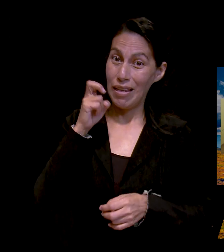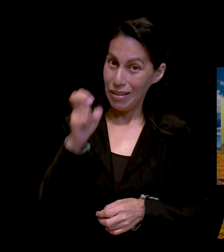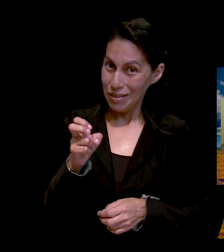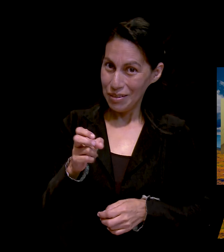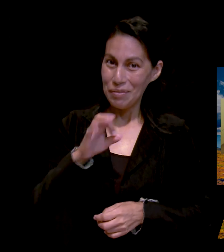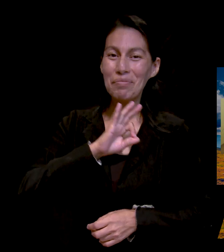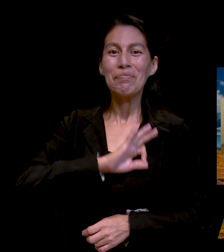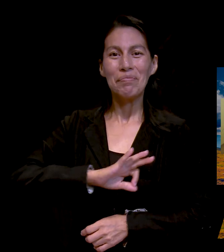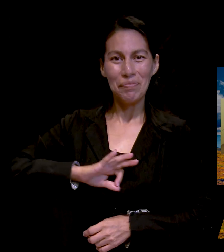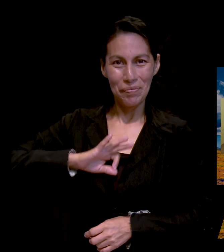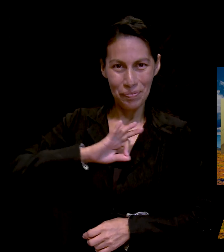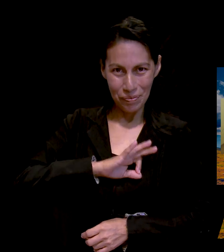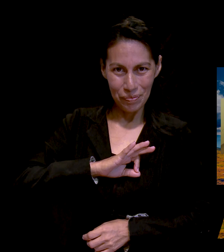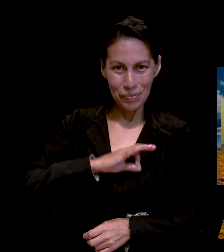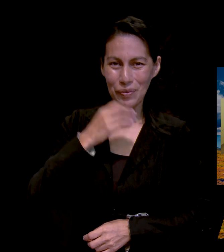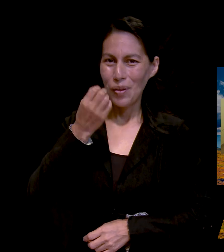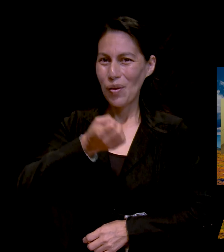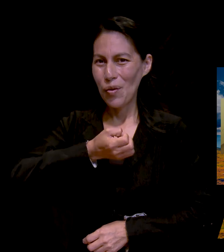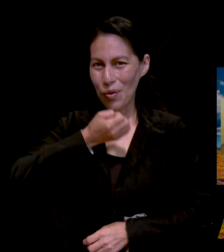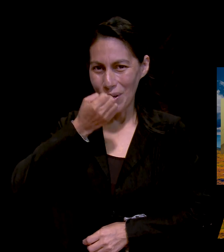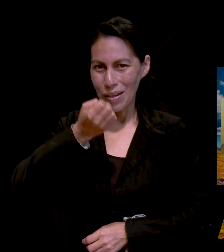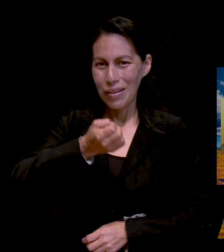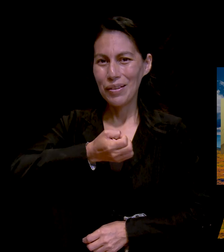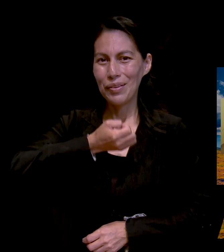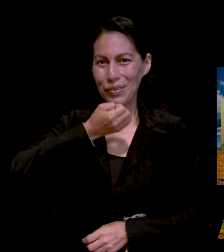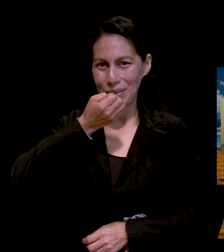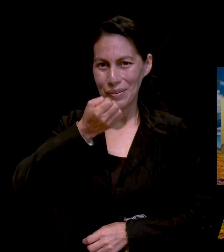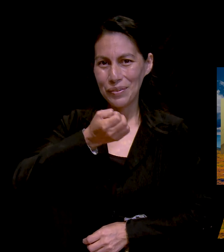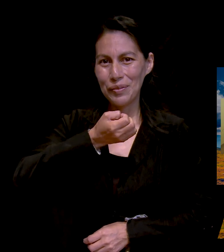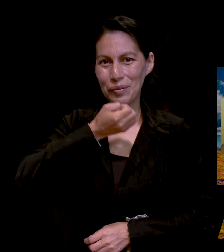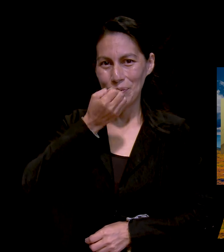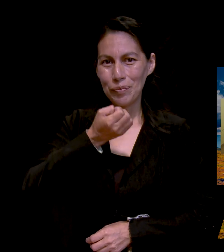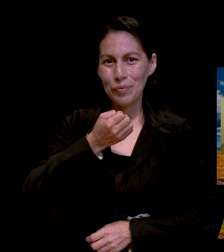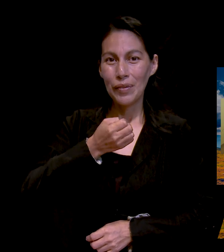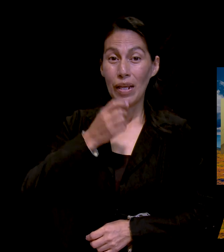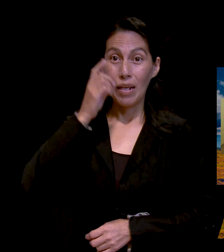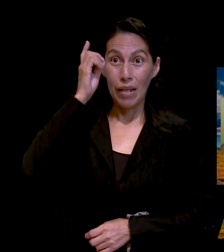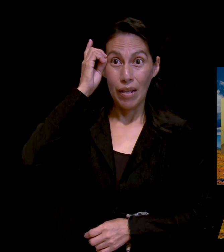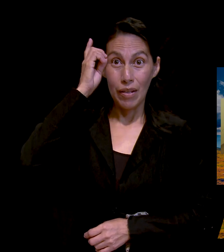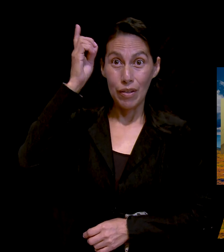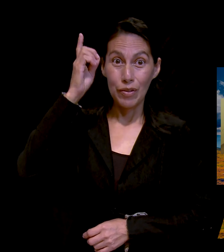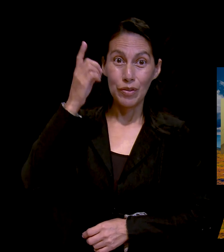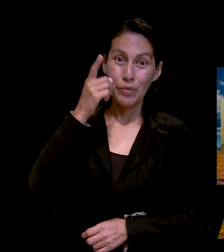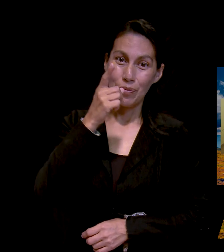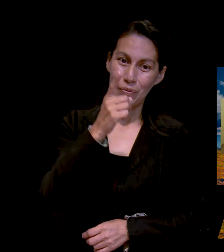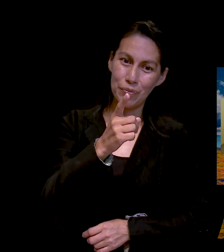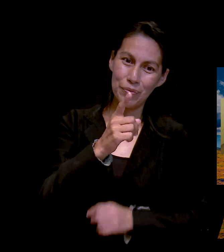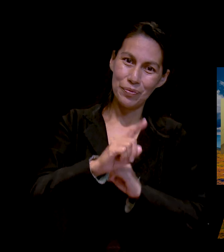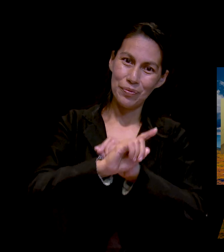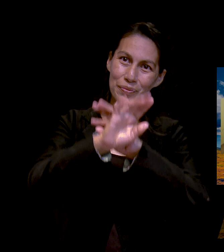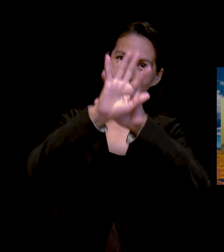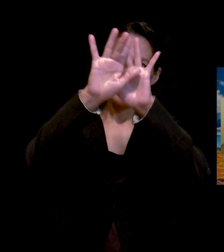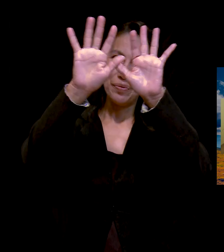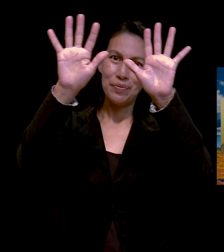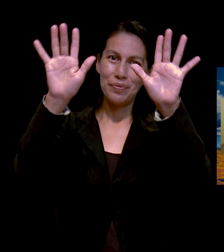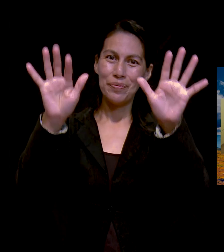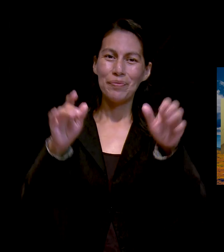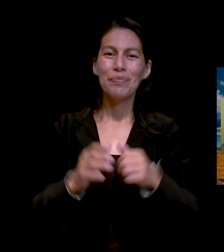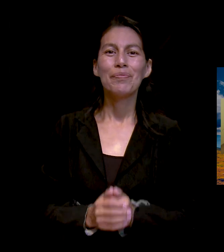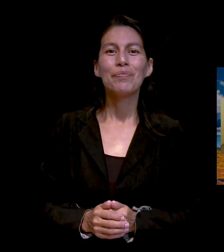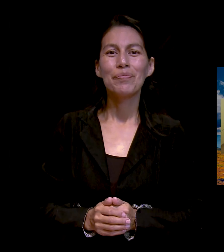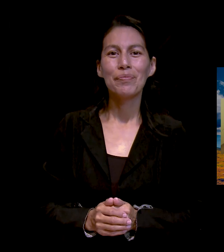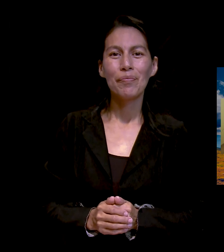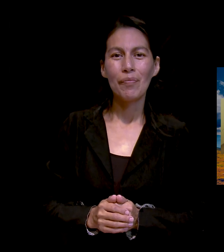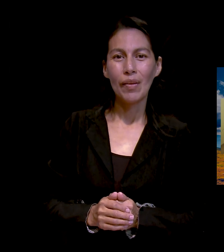felices de contribuir para que la gloria de Dios brille en tu vida. Así que envía tus pedidos de